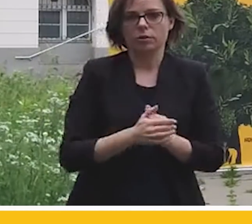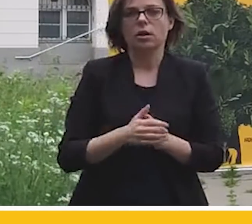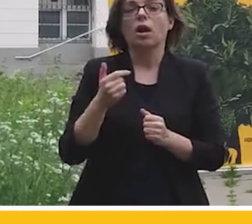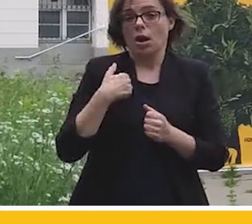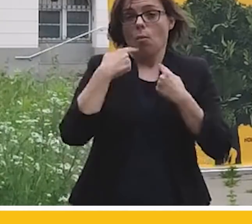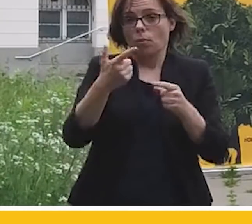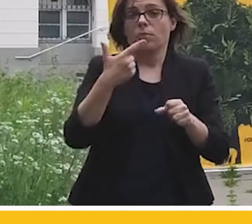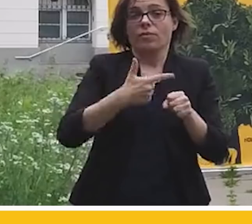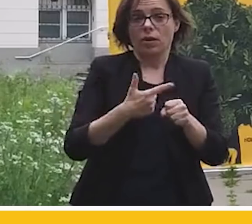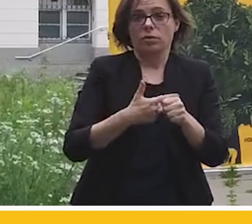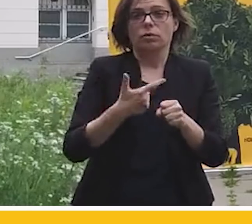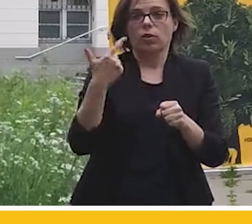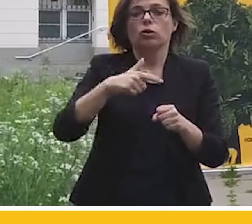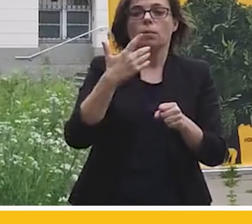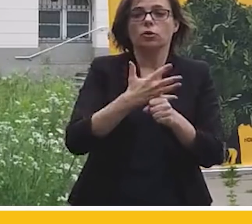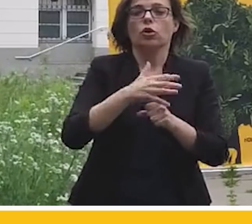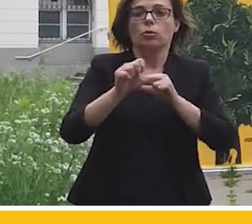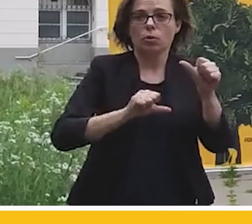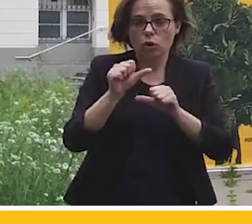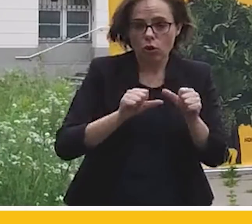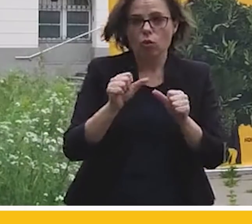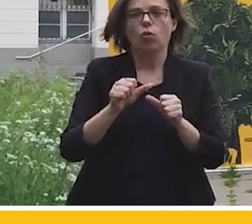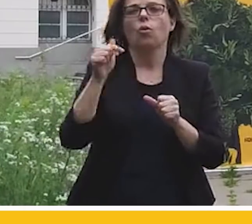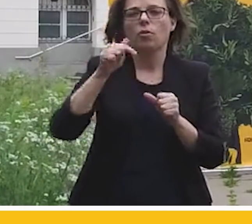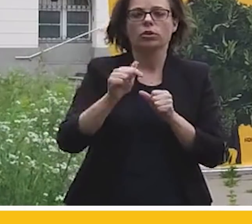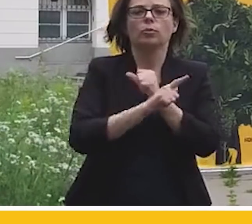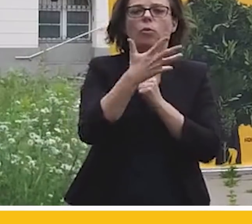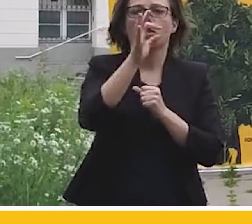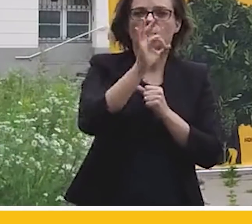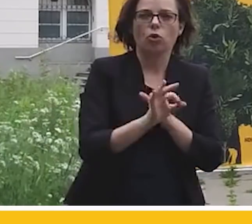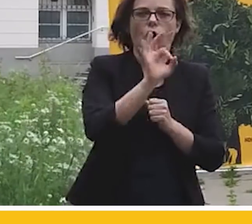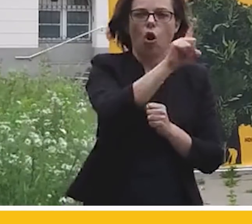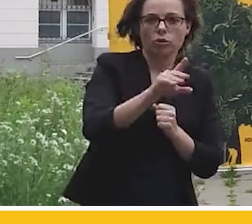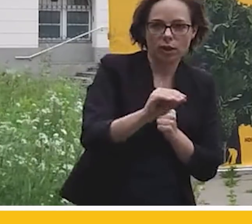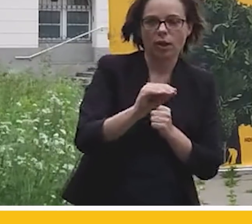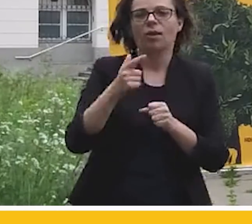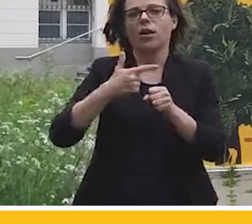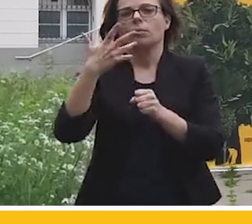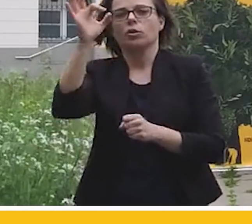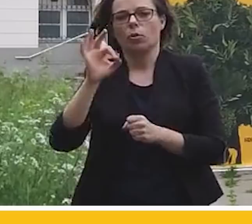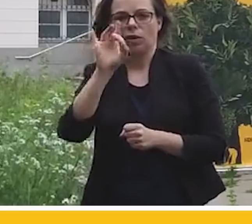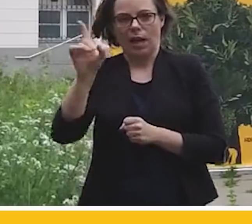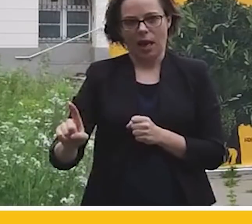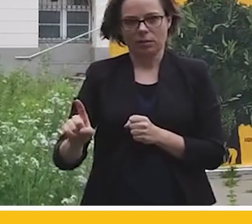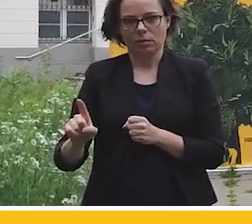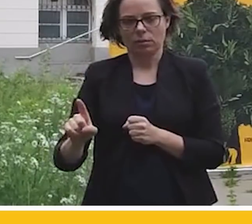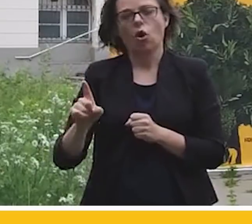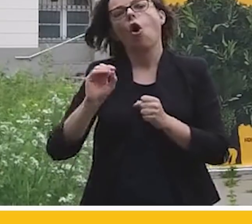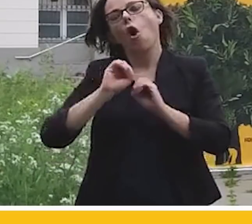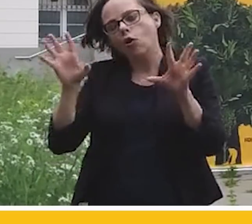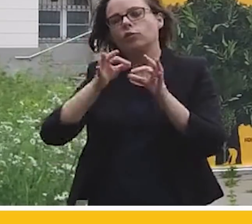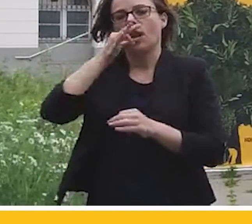% miksu energetycznego z OZE, 25% miksu energetycznego z gazu, w preferowany sposób oczywiście biogazu,